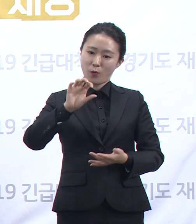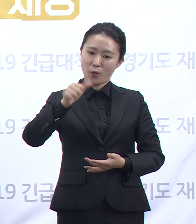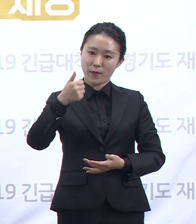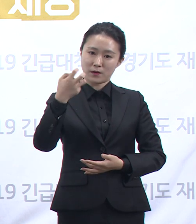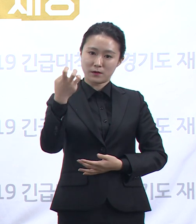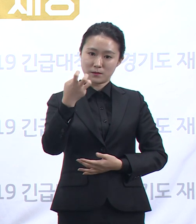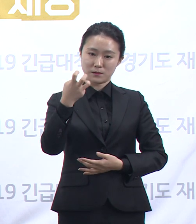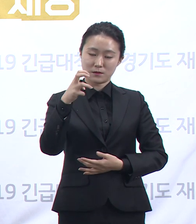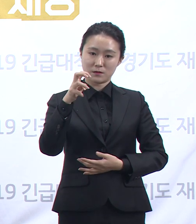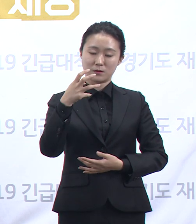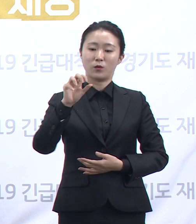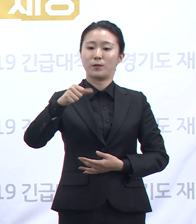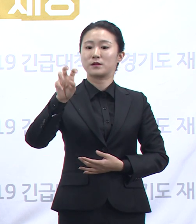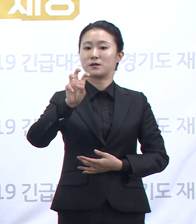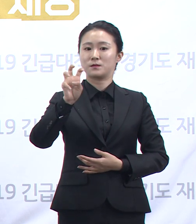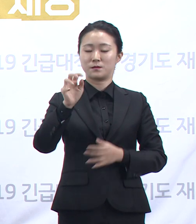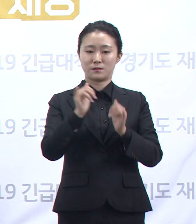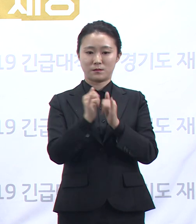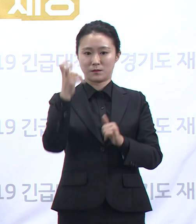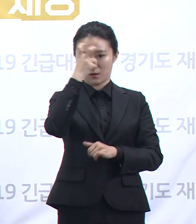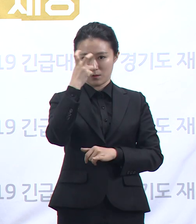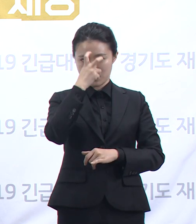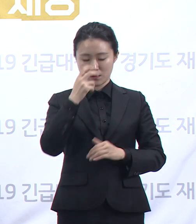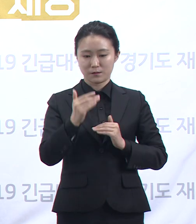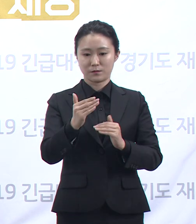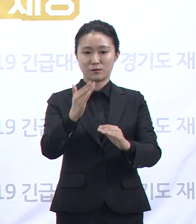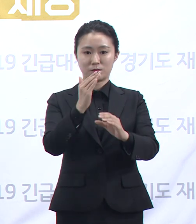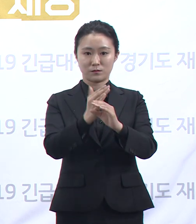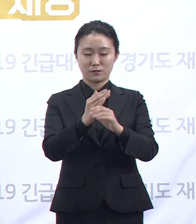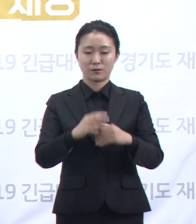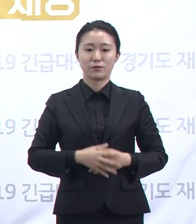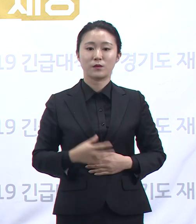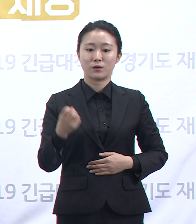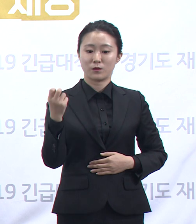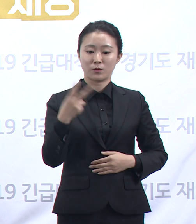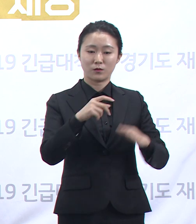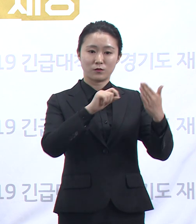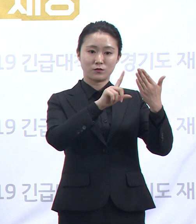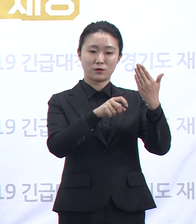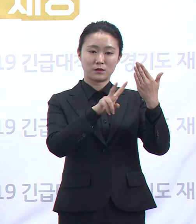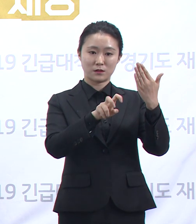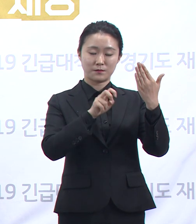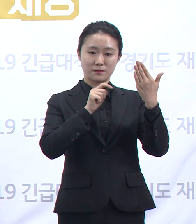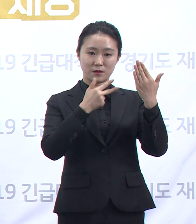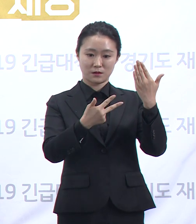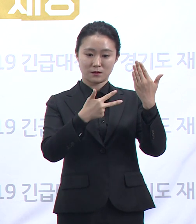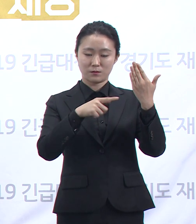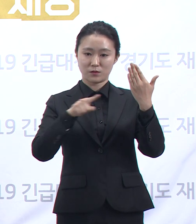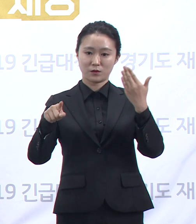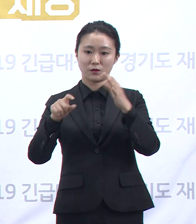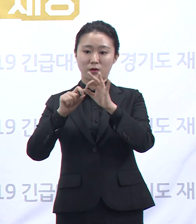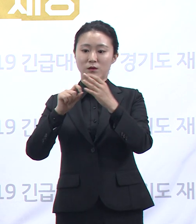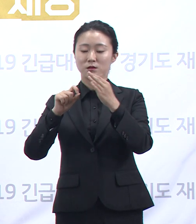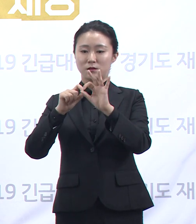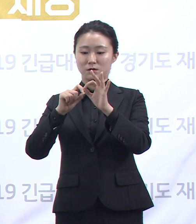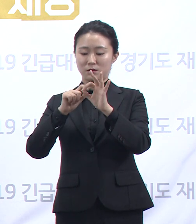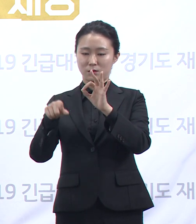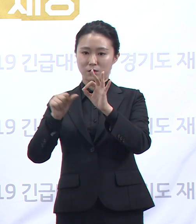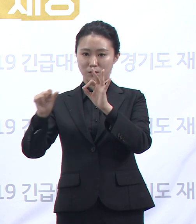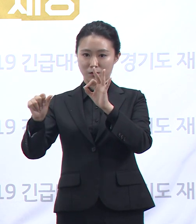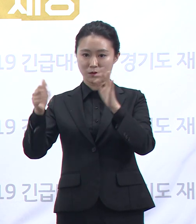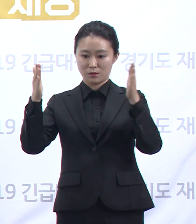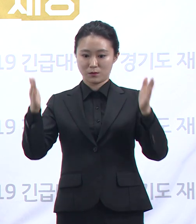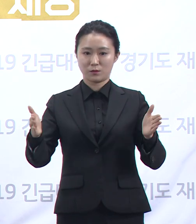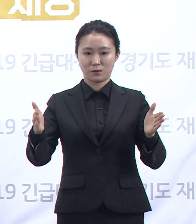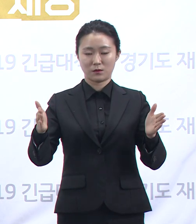또한 9월 27일에서 10월 5일 동안 병원을 방문한 사람들을 대상으로 증상 유무에 관계없이